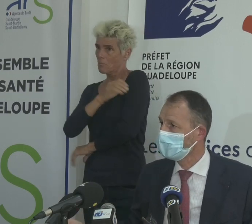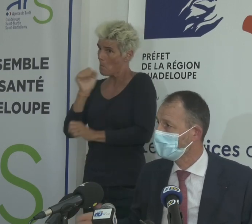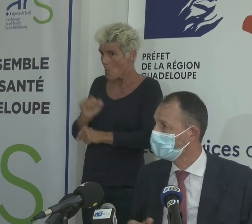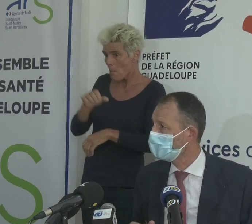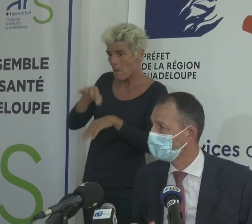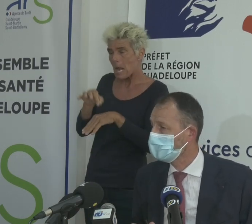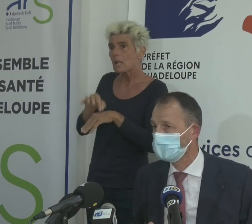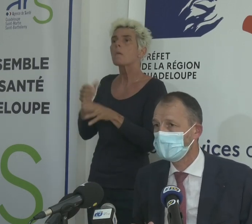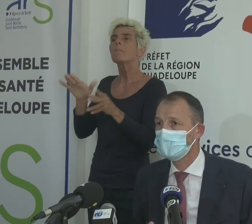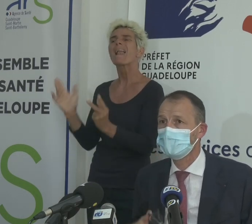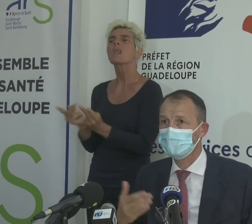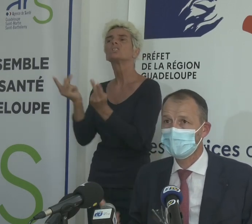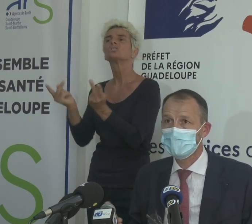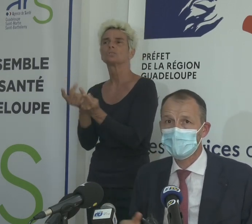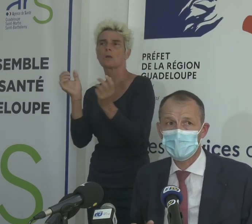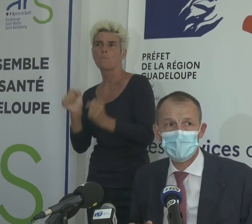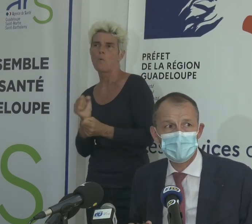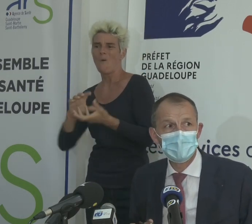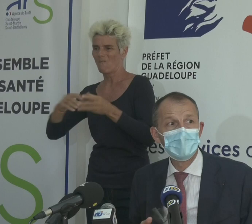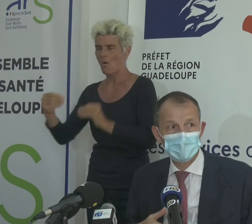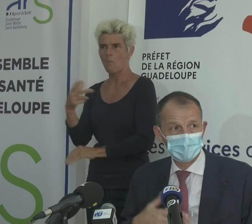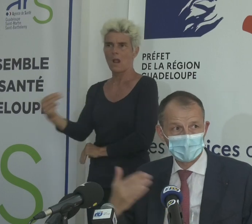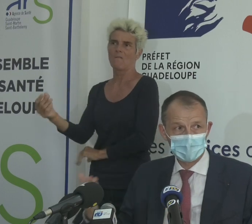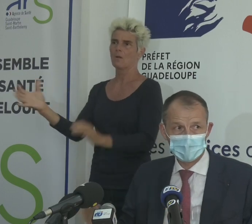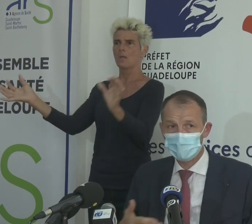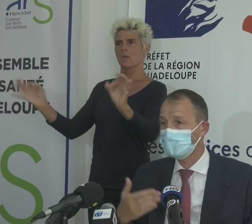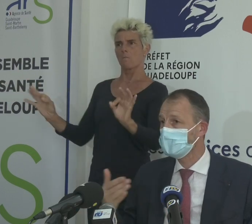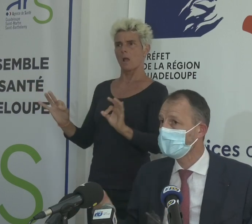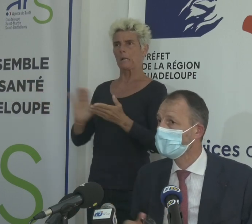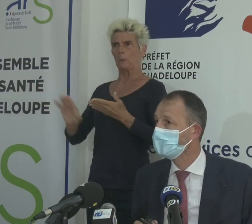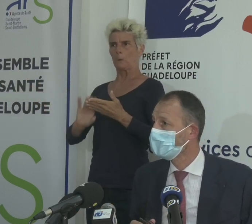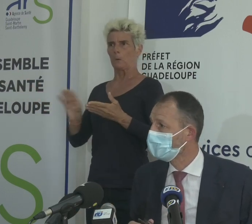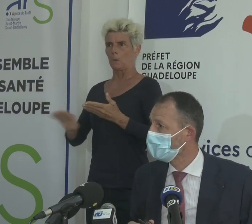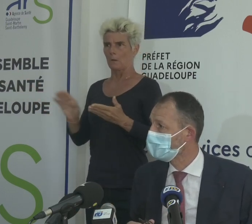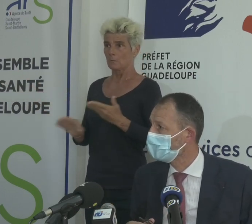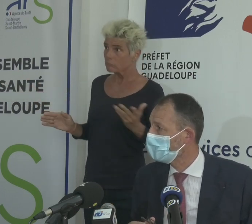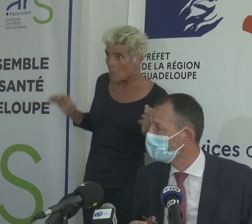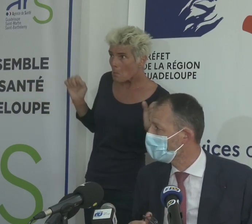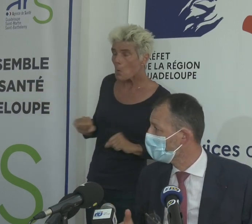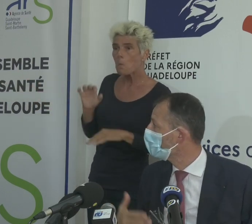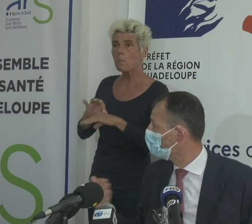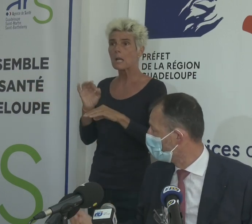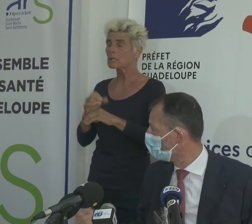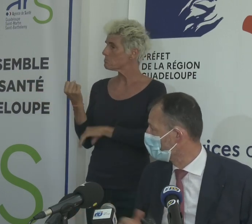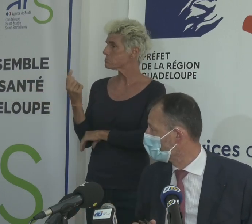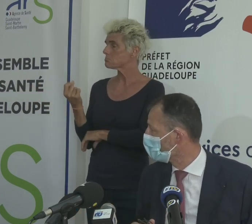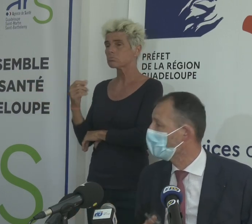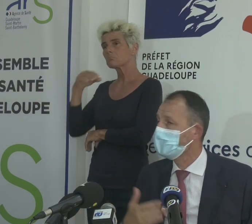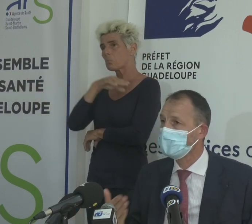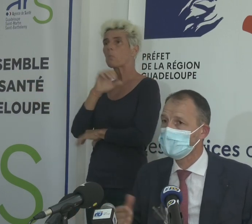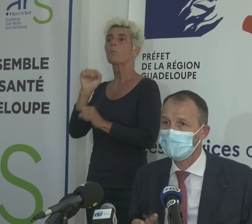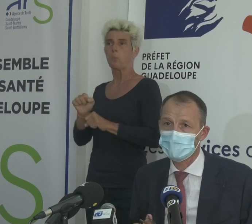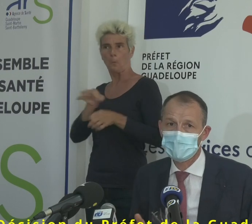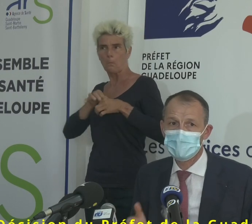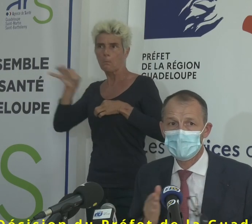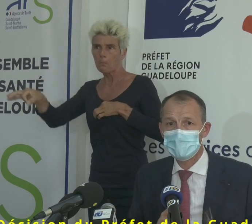mais ils sont malades dans des conditions dans lesquelles ce ne sont pas des formes graves. Et c'est une maladie qui se passe assez rapidement, mais qui peut être contagieuse quand